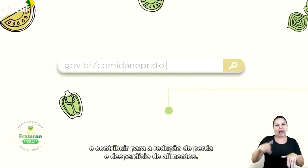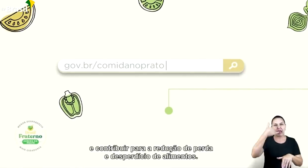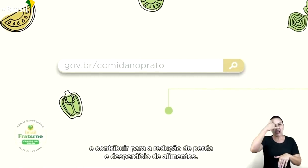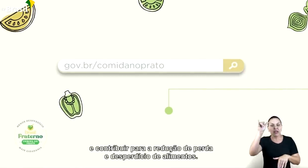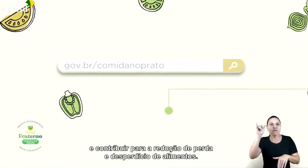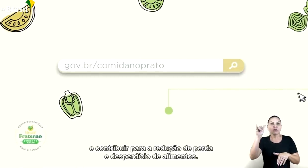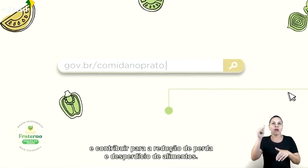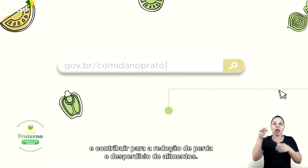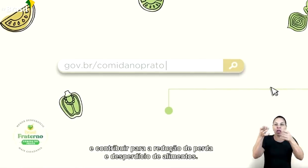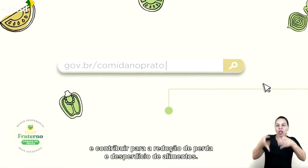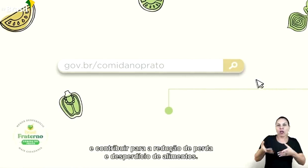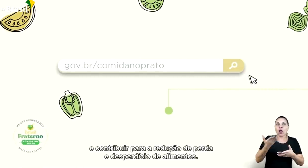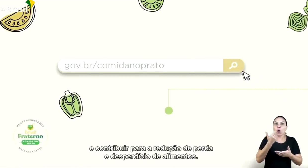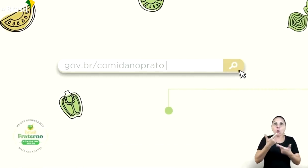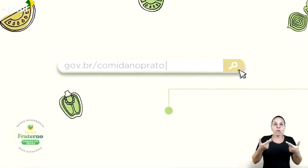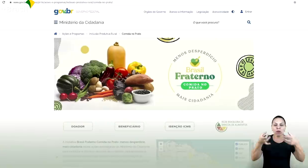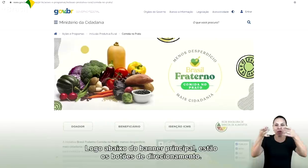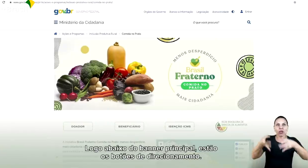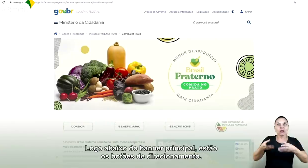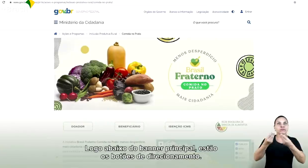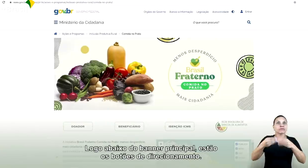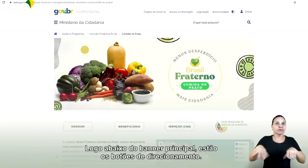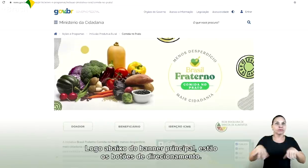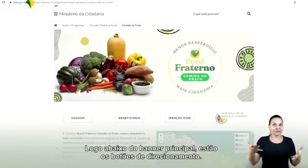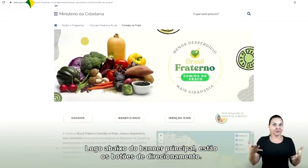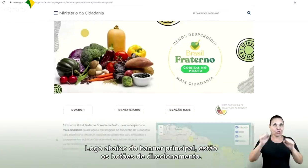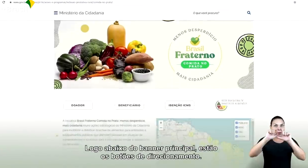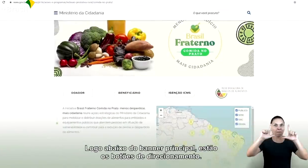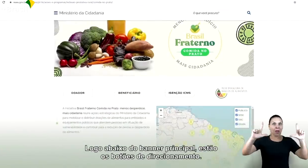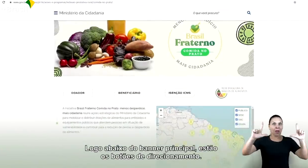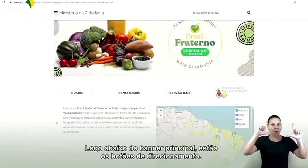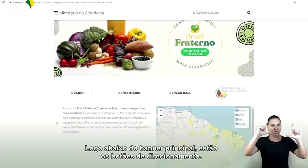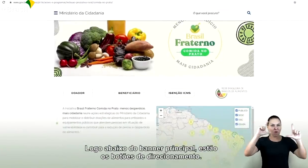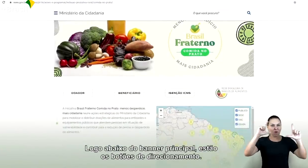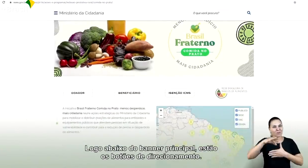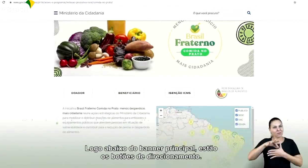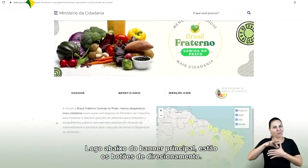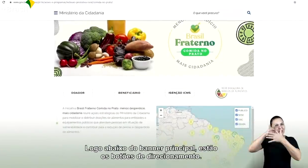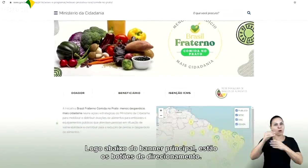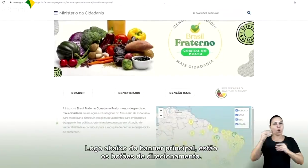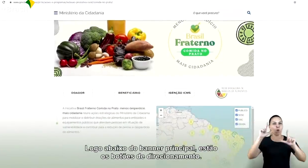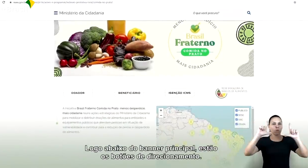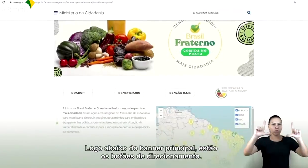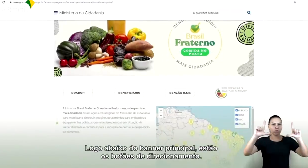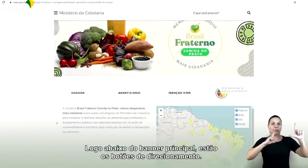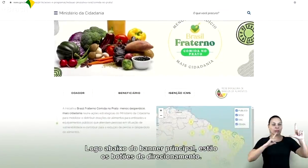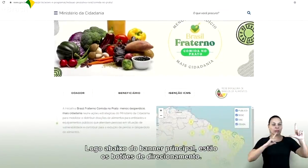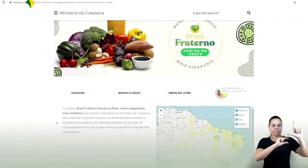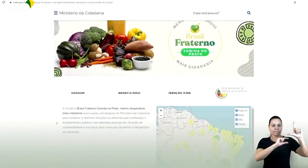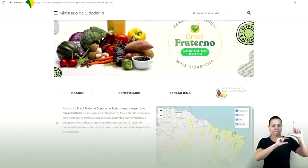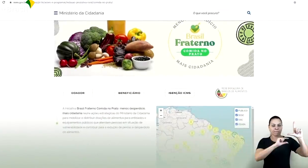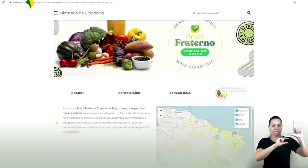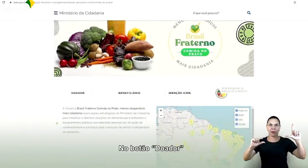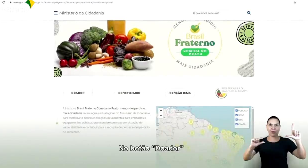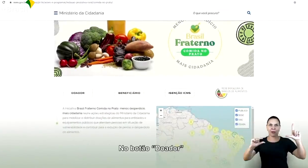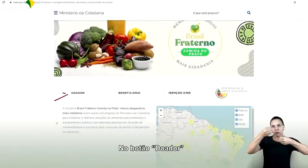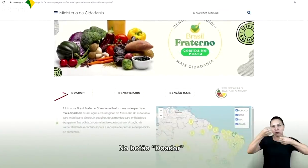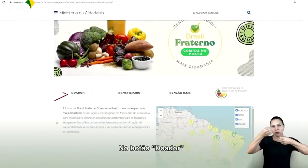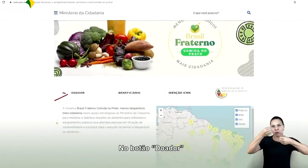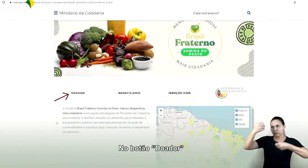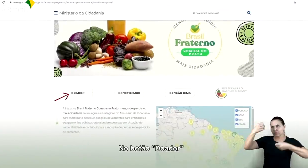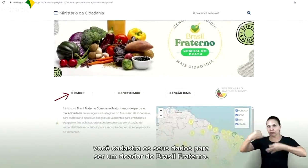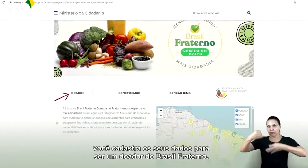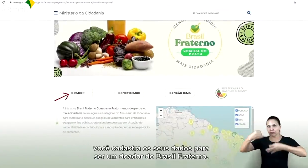perda e desperdício de alimentos. Logo abaixo do banner principal estão os botões de direcionamento. No botão